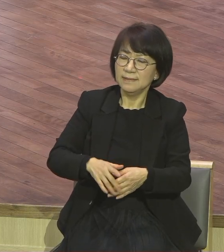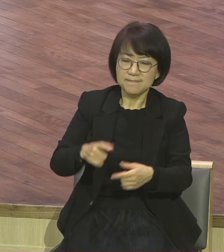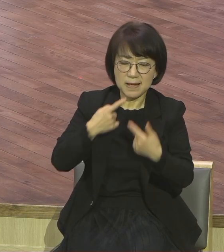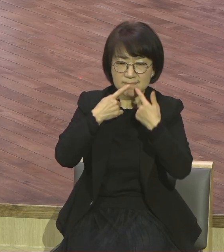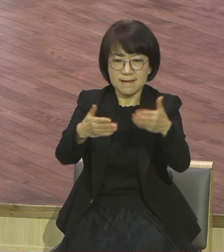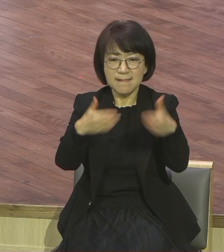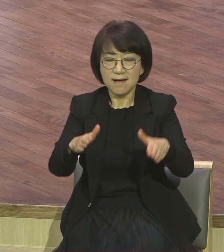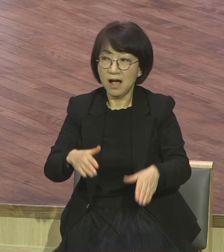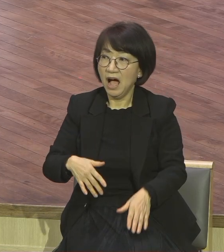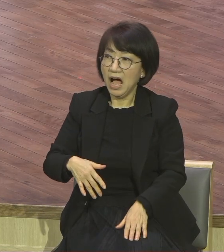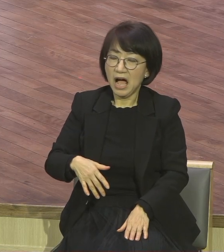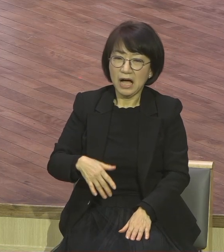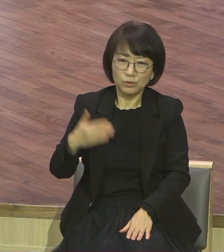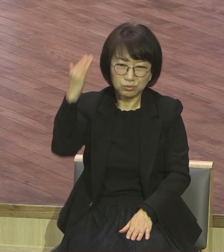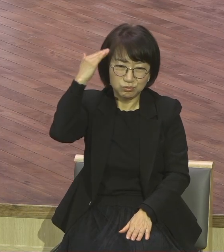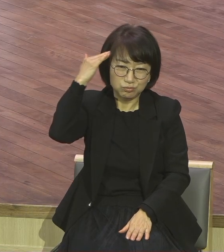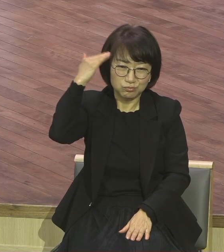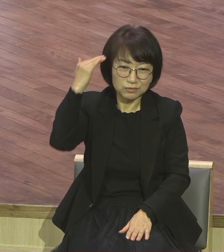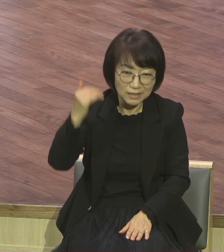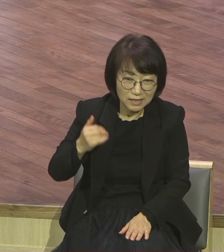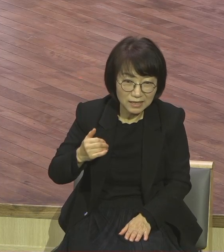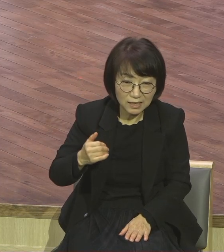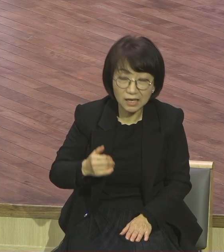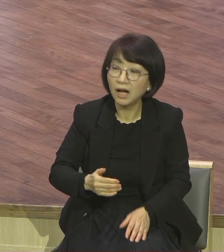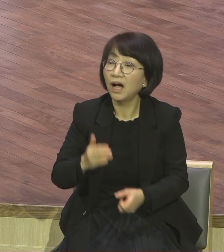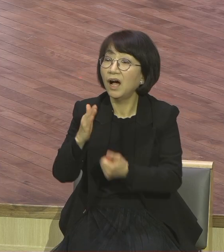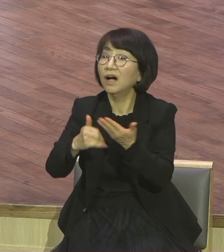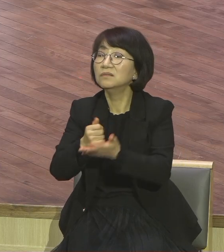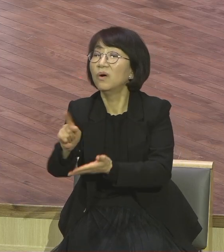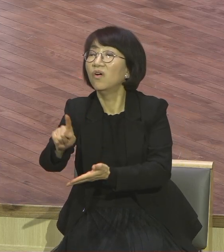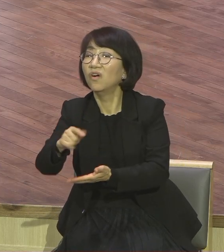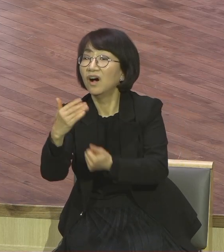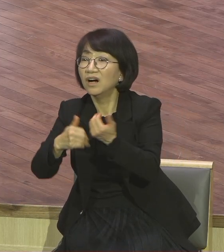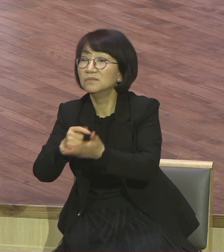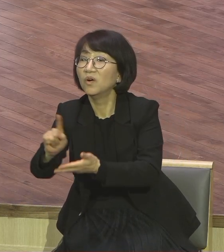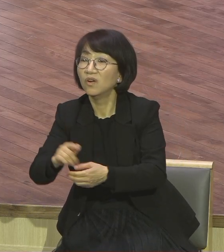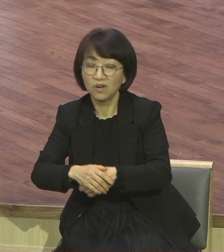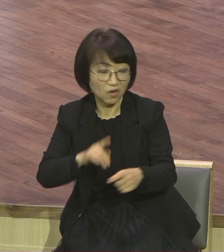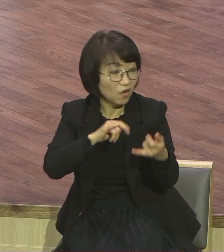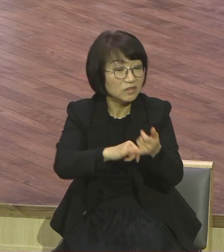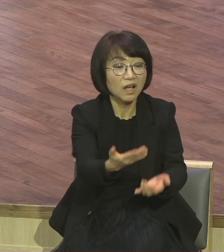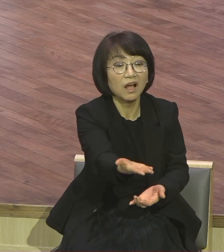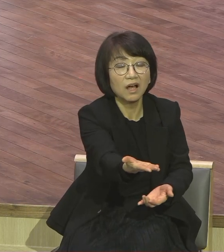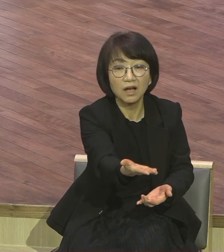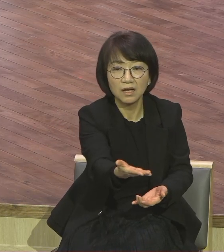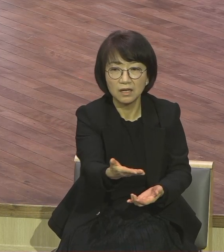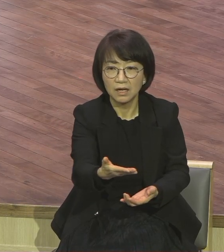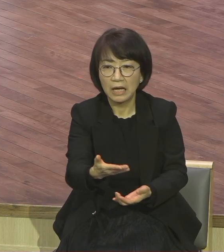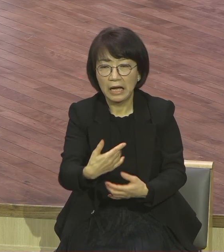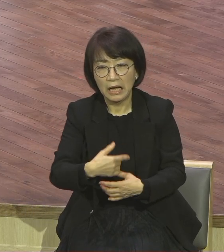예배를 언제 받냐 식으로 하나님 어디있냐 그리스 어디있냐 은혜 어디있냐 이런 식으로 세상 모임 또 만들어버린